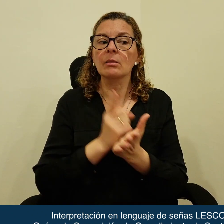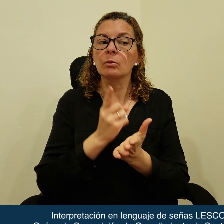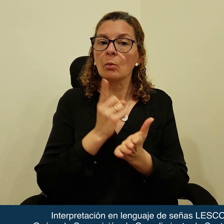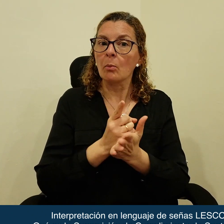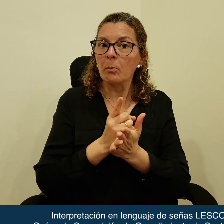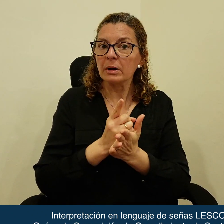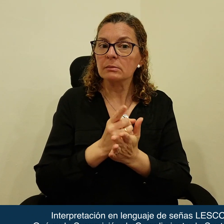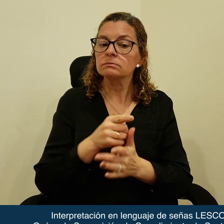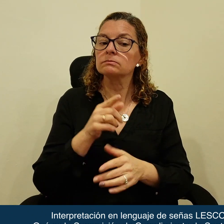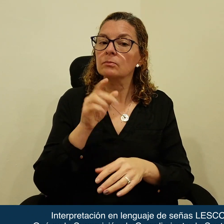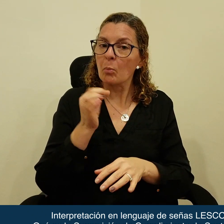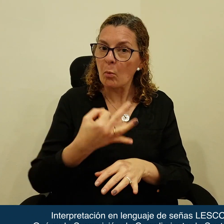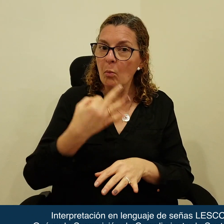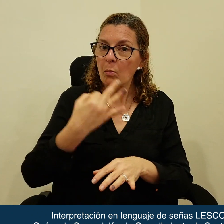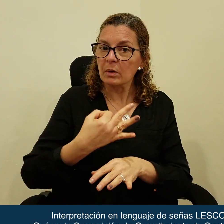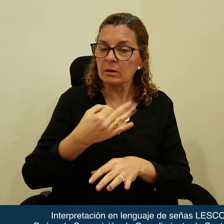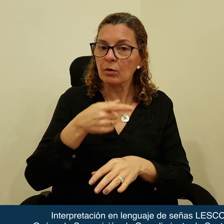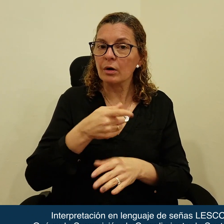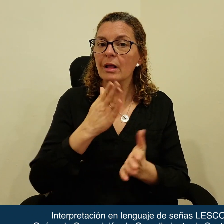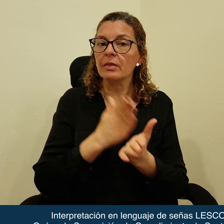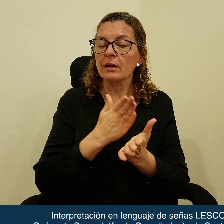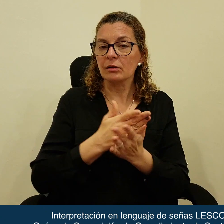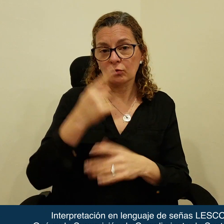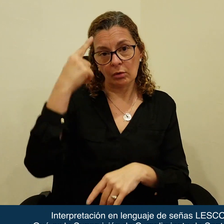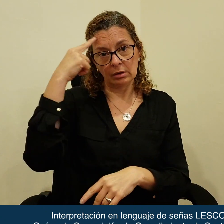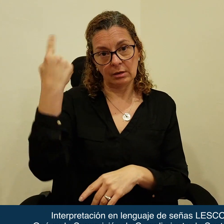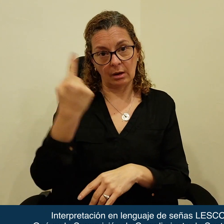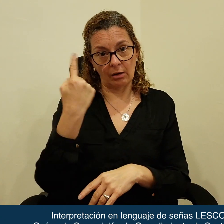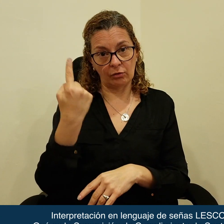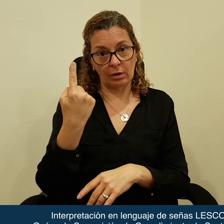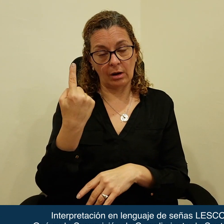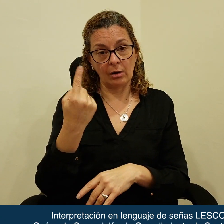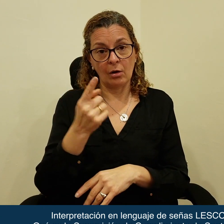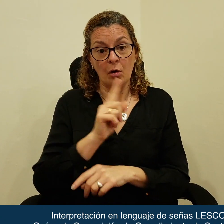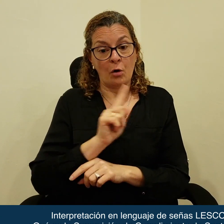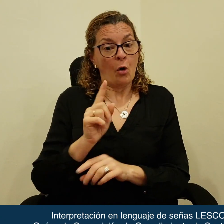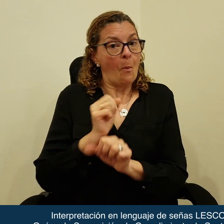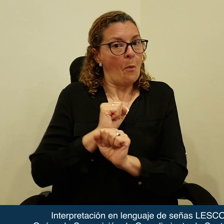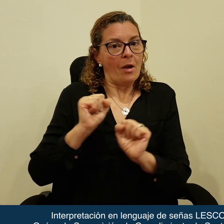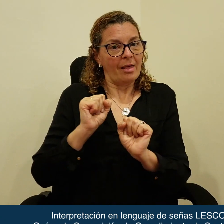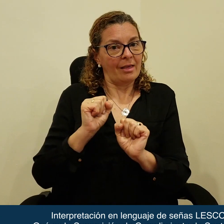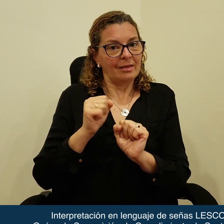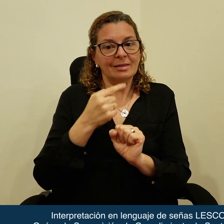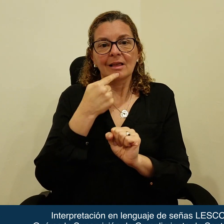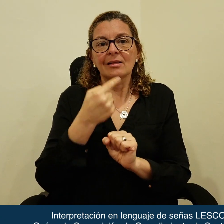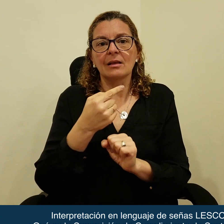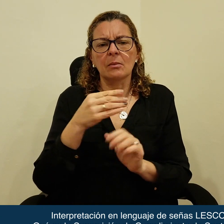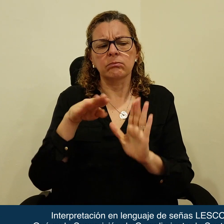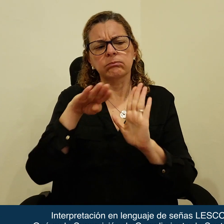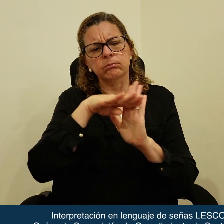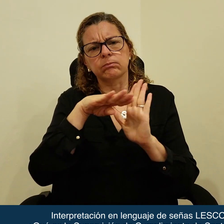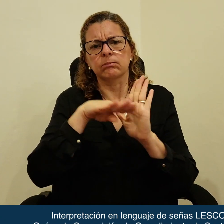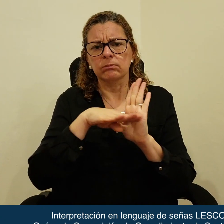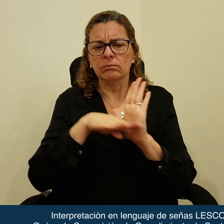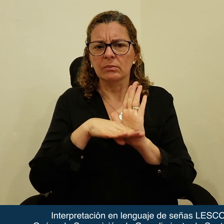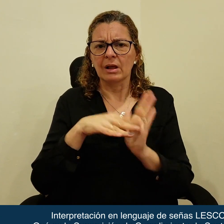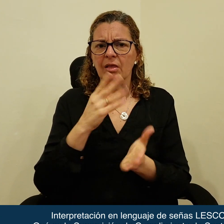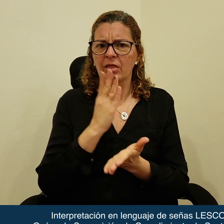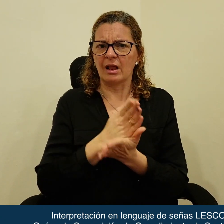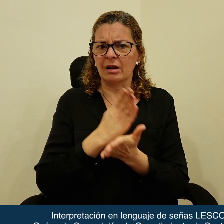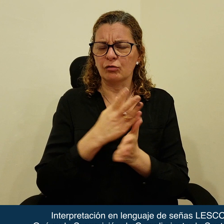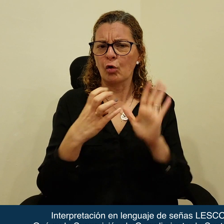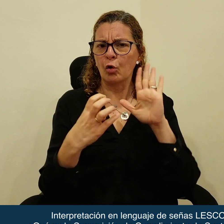cumplir de buena fe con el derecho internacional y no pueden invocar disposiciones del derecho